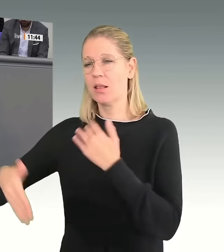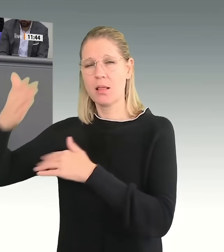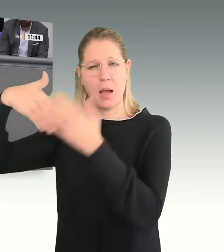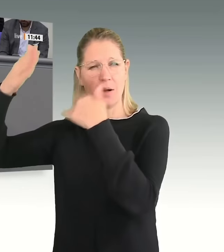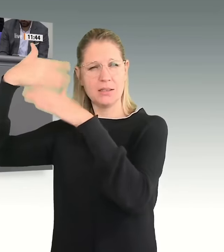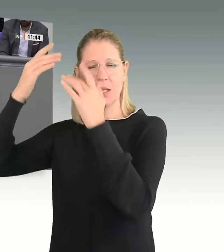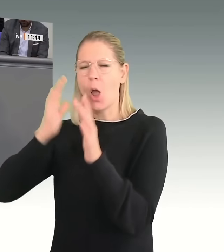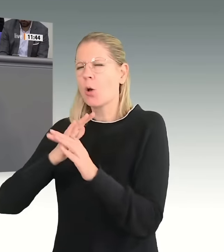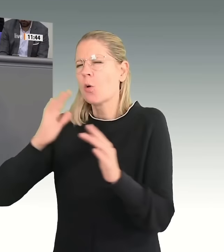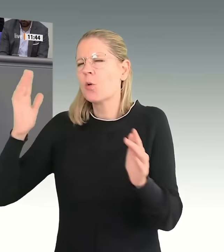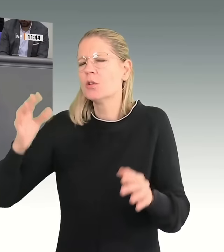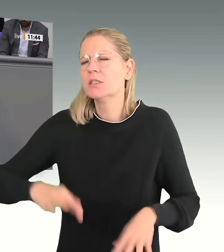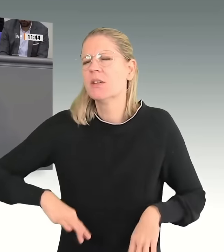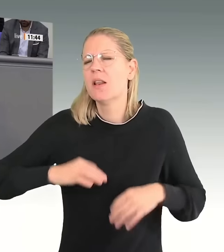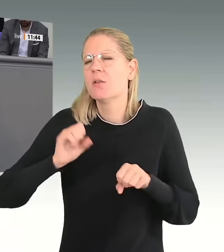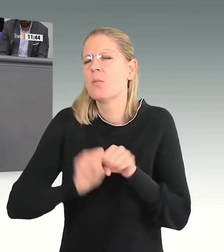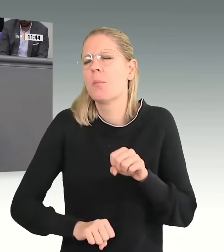Geschichte der Menschheit.